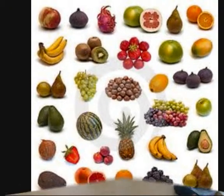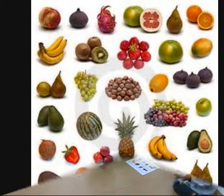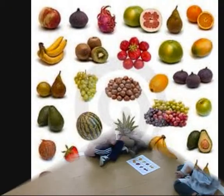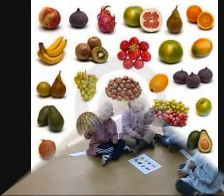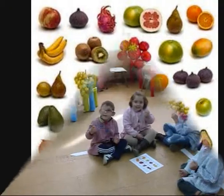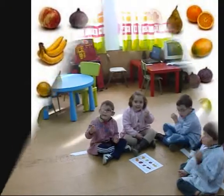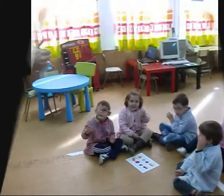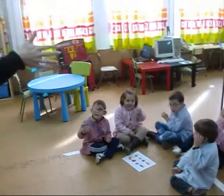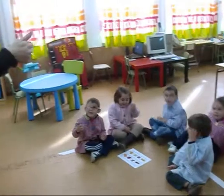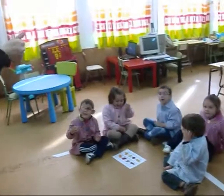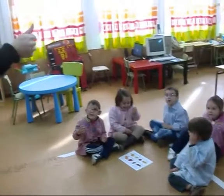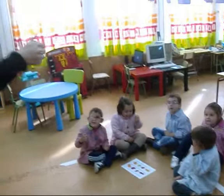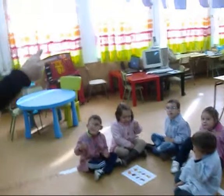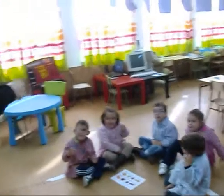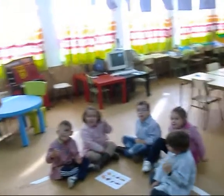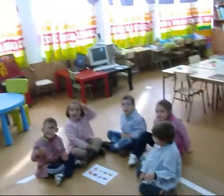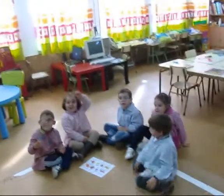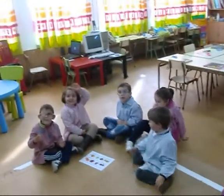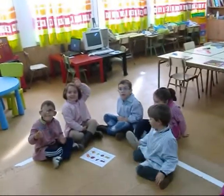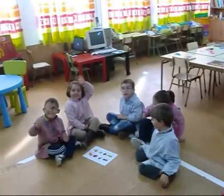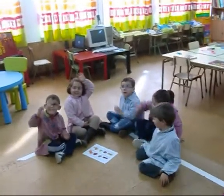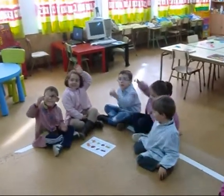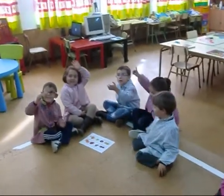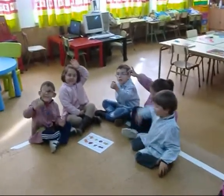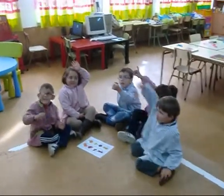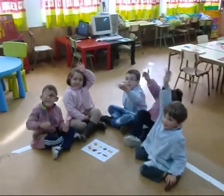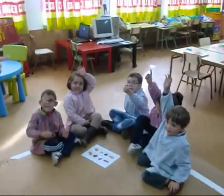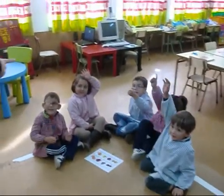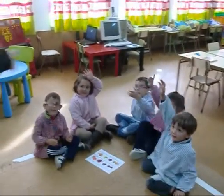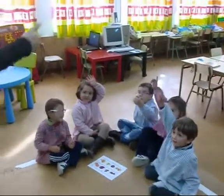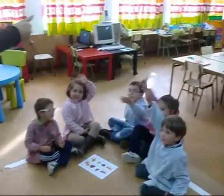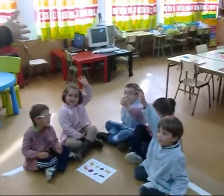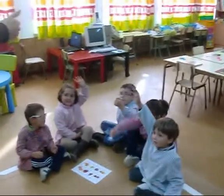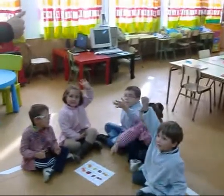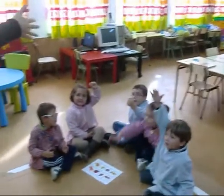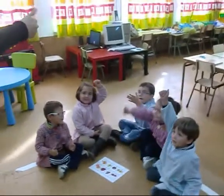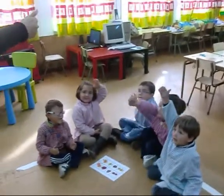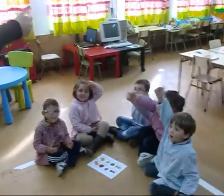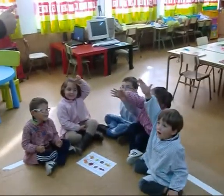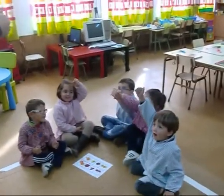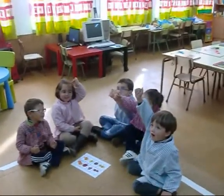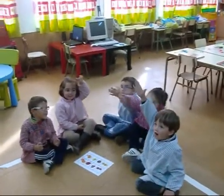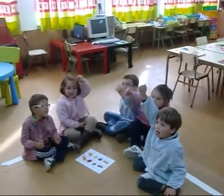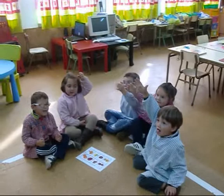Calera ese? Moi ben Limón Facedelo Todos Limón Vale